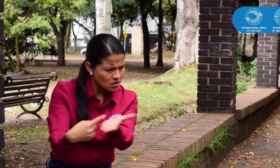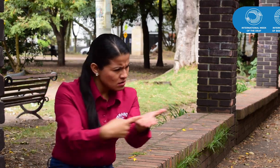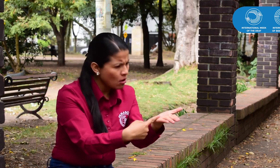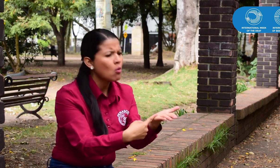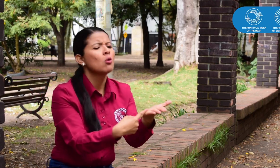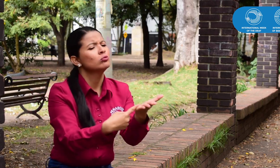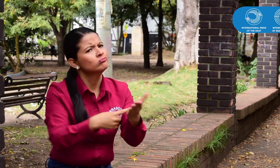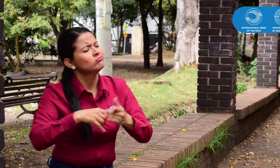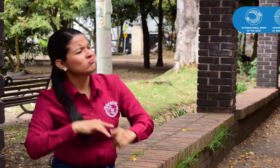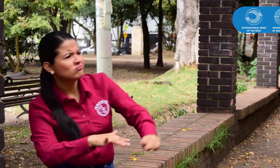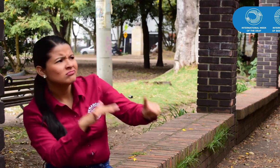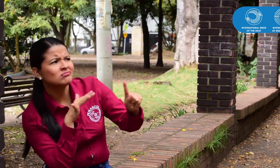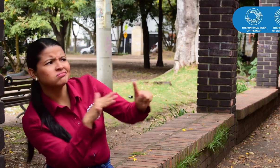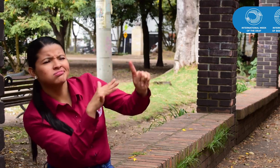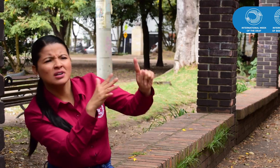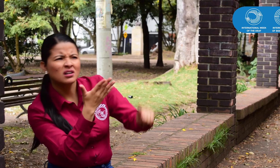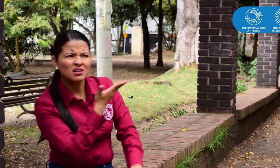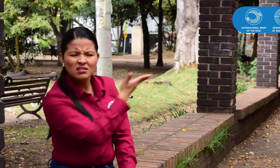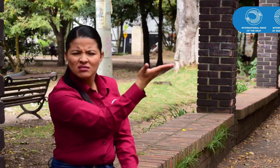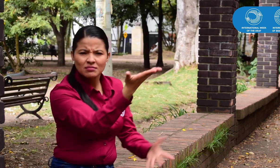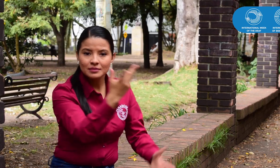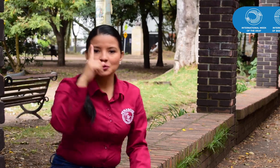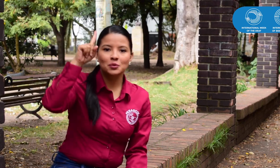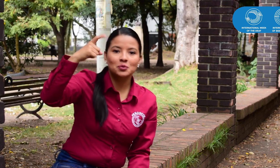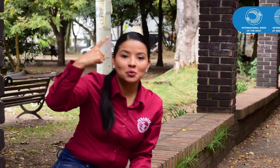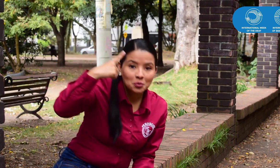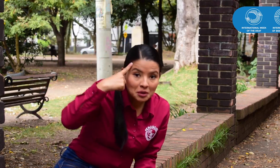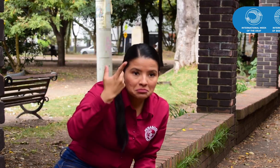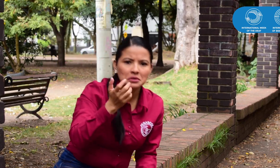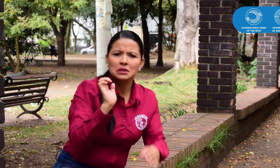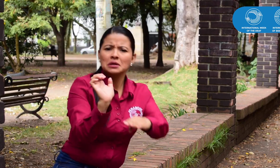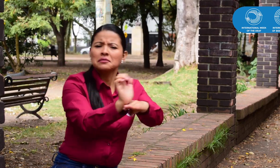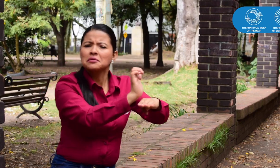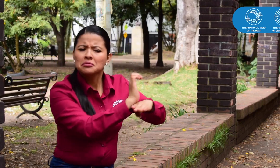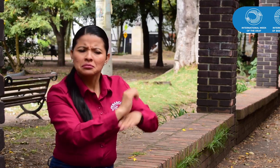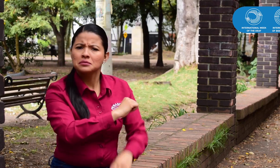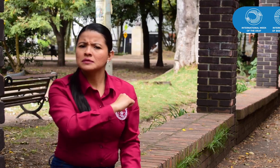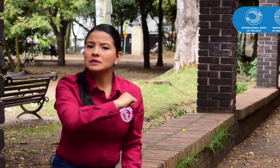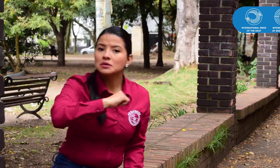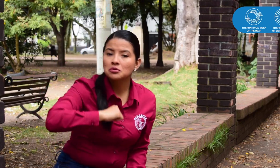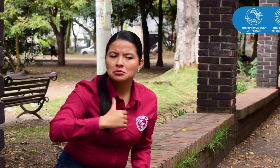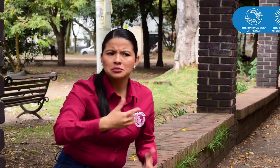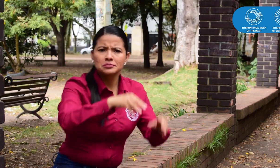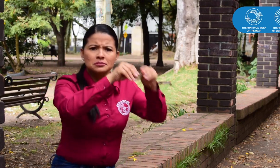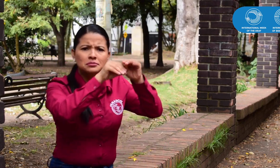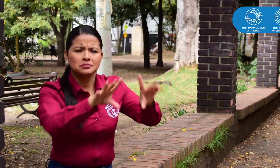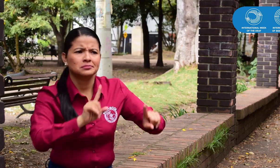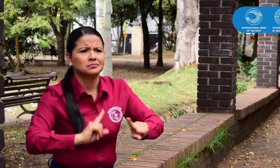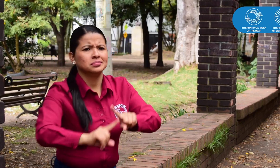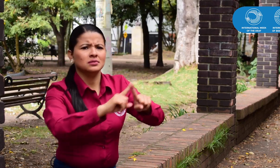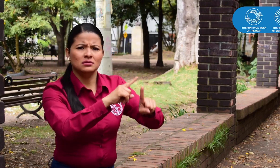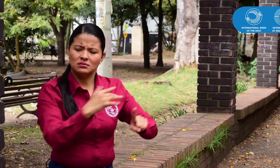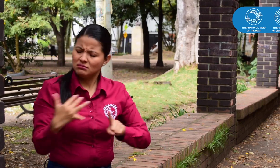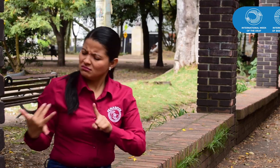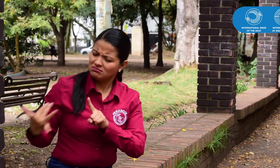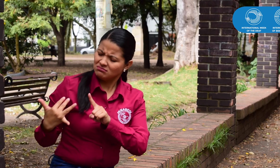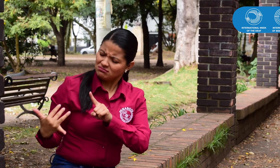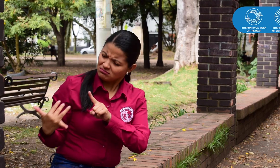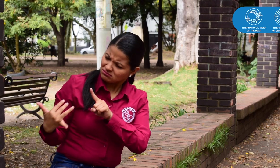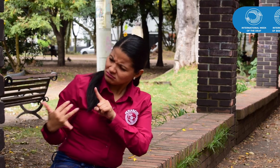entidades privadas y públicas, para que tomen conciencia de la lengua de señas, y así darnos a las personas sordas el acceso